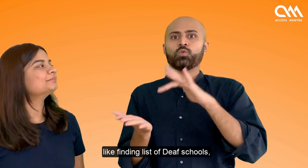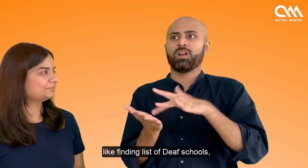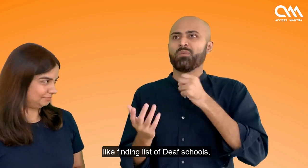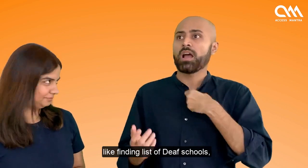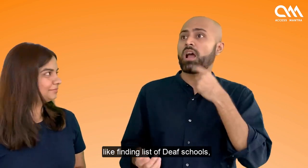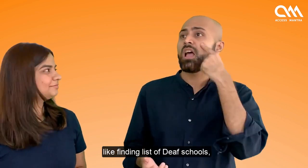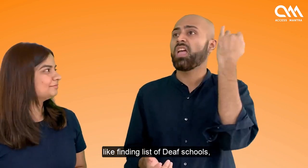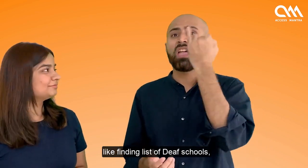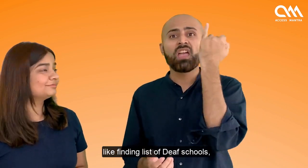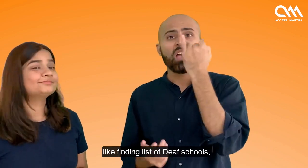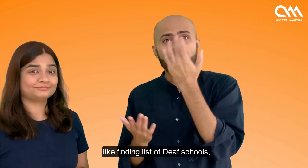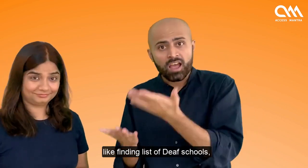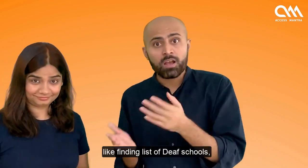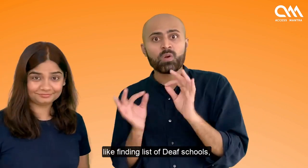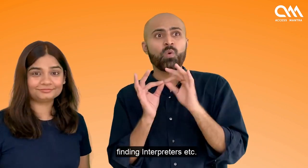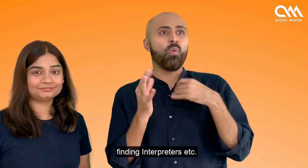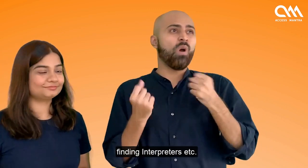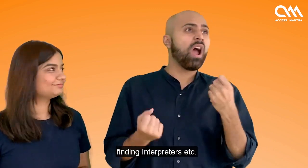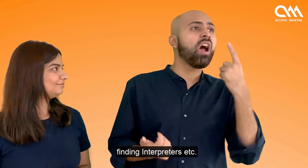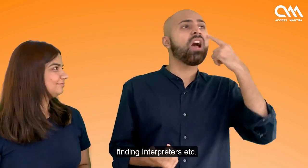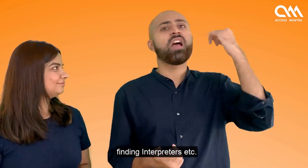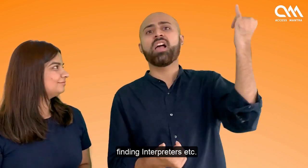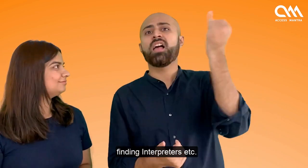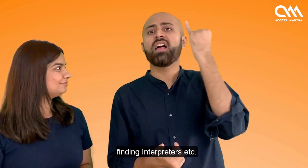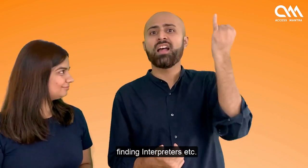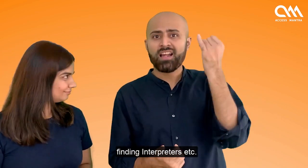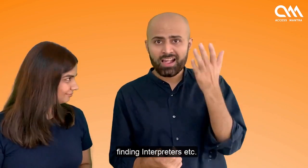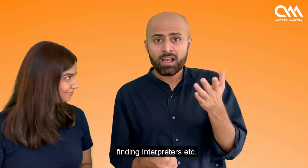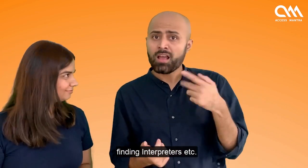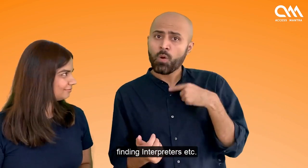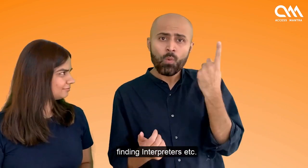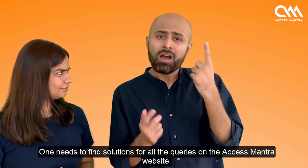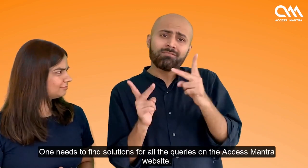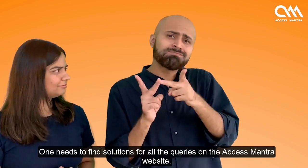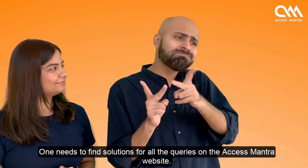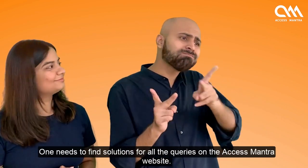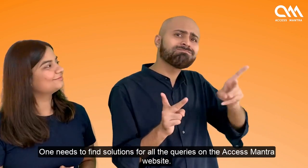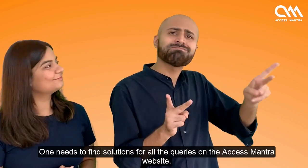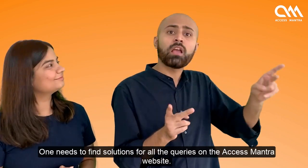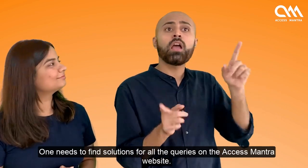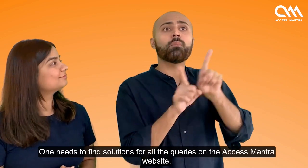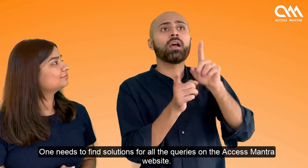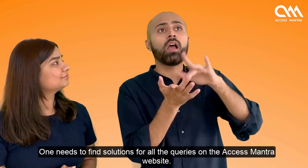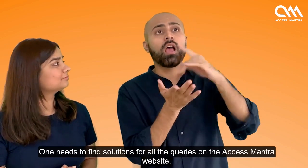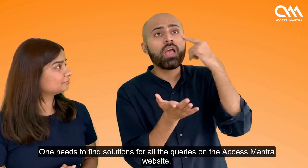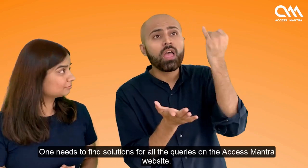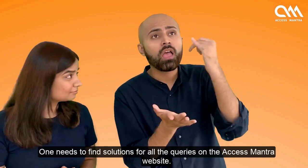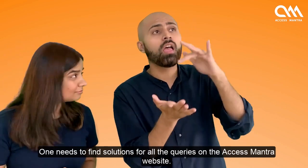हैं जैसे बधिर, विद्याले, अनुवादकों के लिए धुनना ऐसे कई सारी जानकारीय हैं जो कि